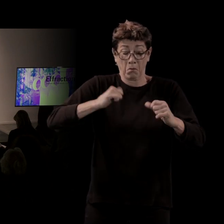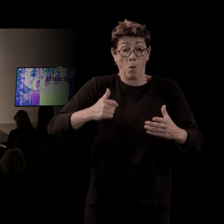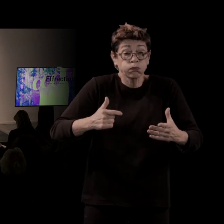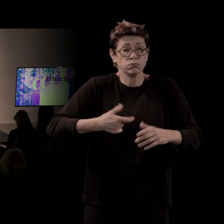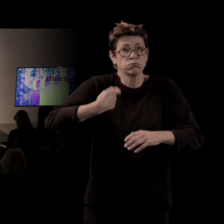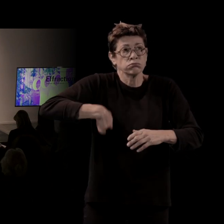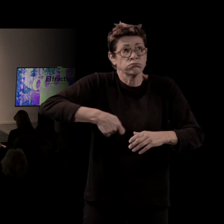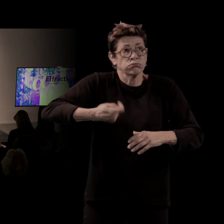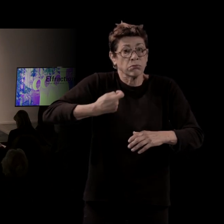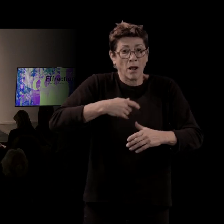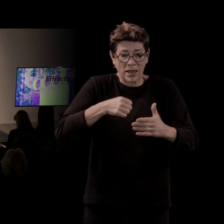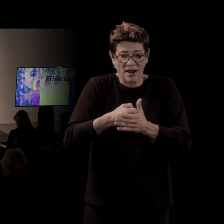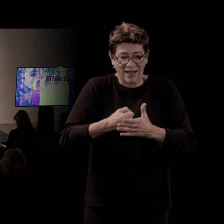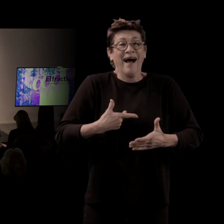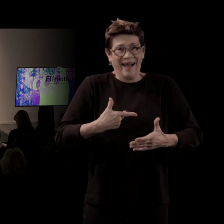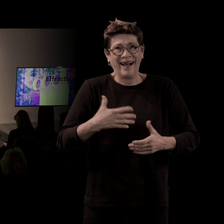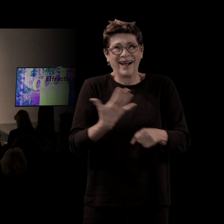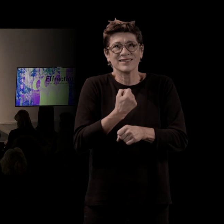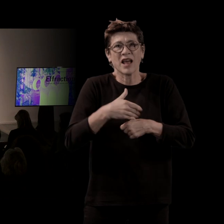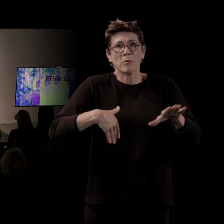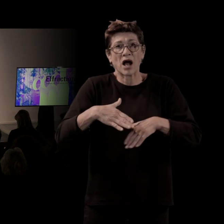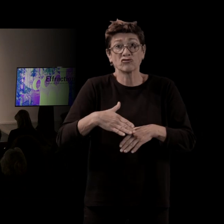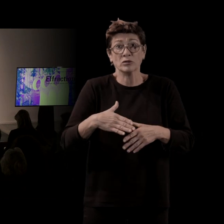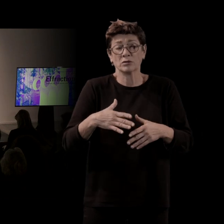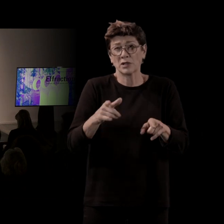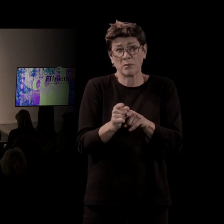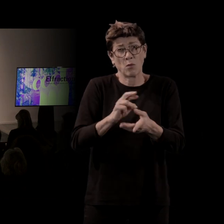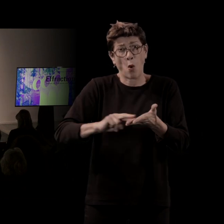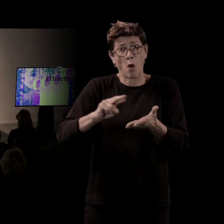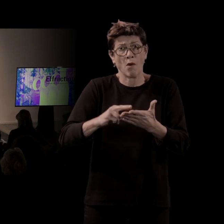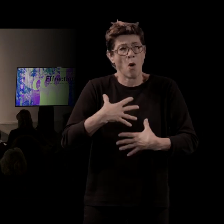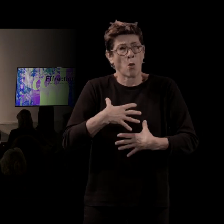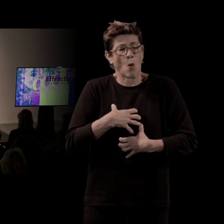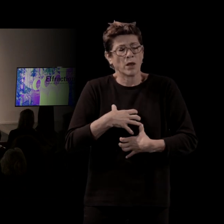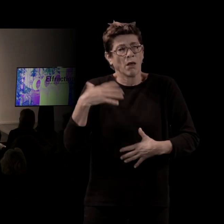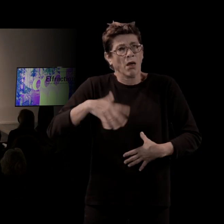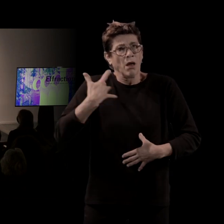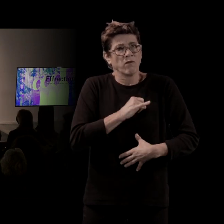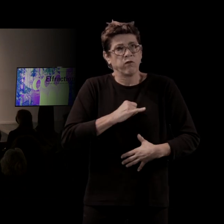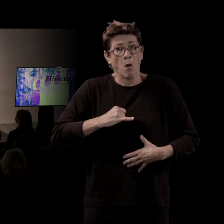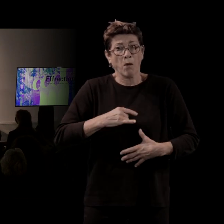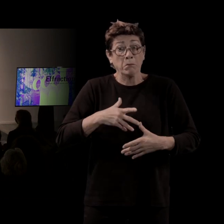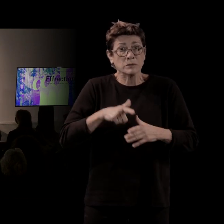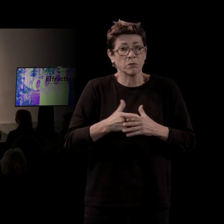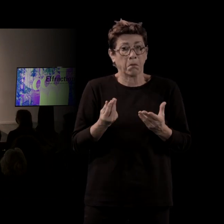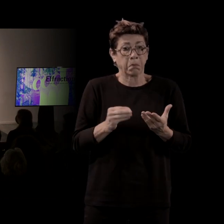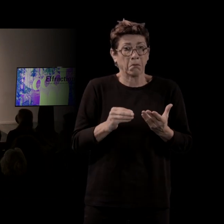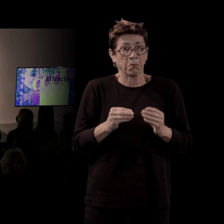C'est pour ça qu une grande angoisse dans la construction d'un roman comme ça.'est que jusqu'au bout, se dit est-ce que ça va prendre ?-ce que le personnage va se mettre à